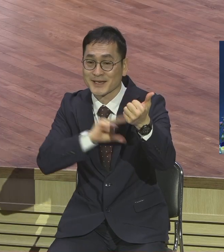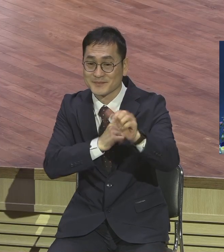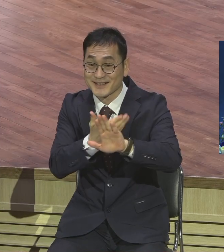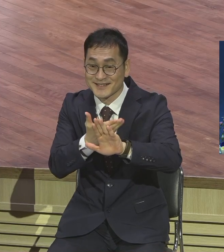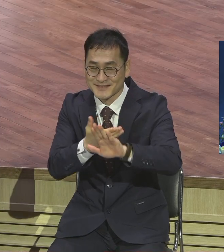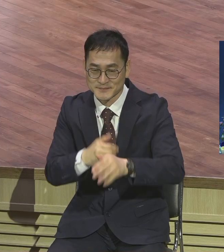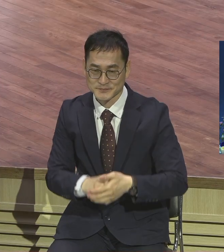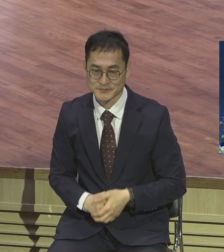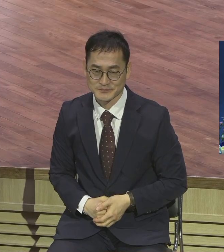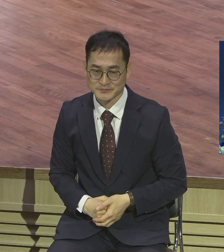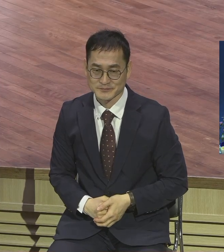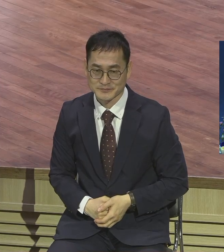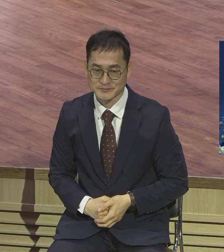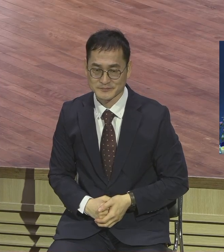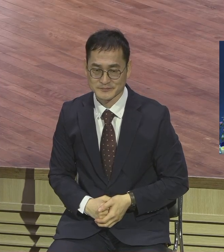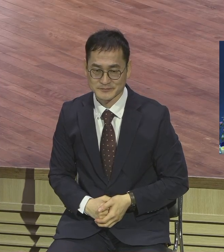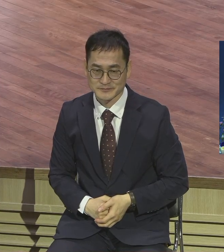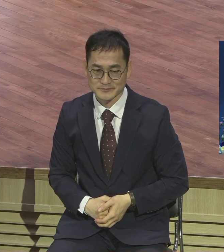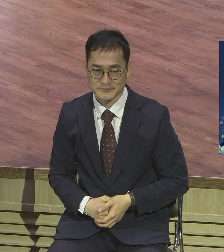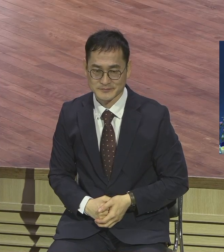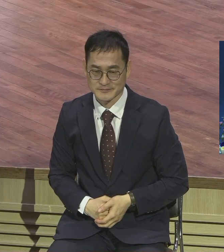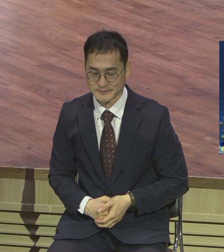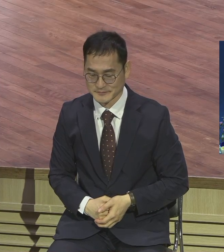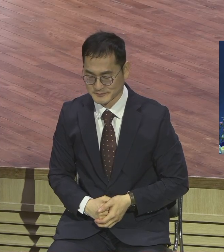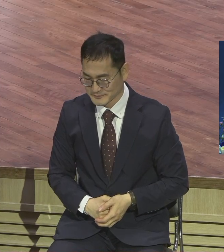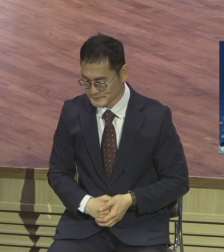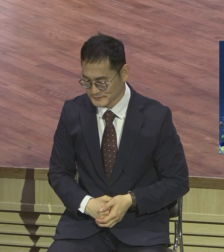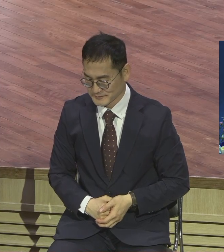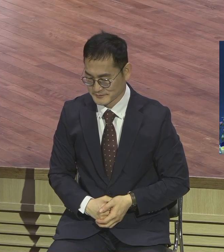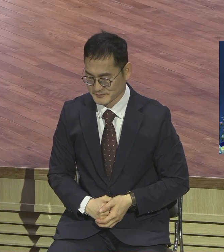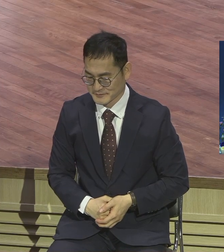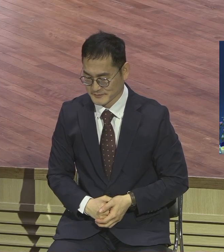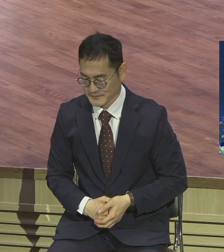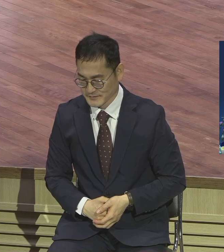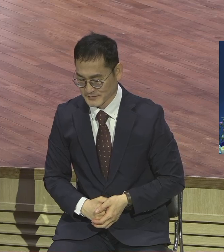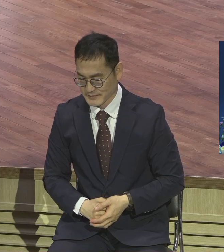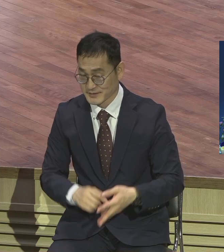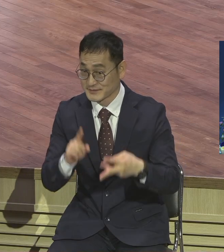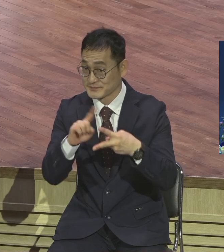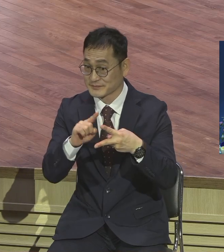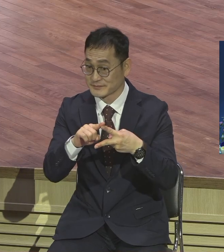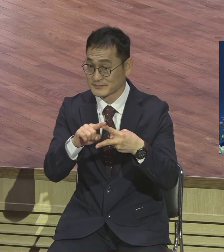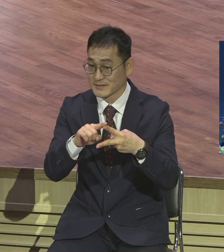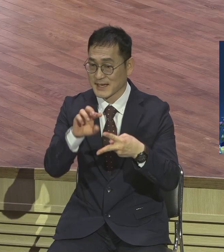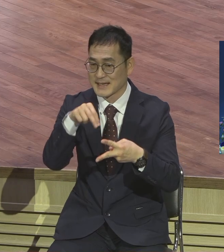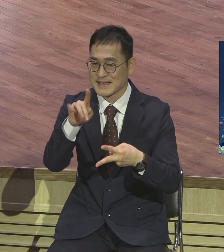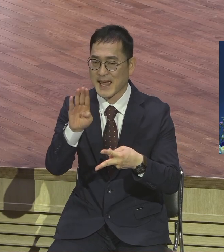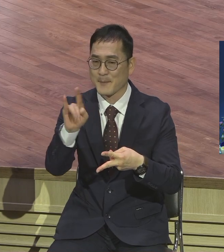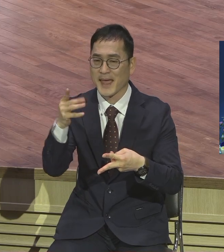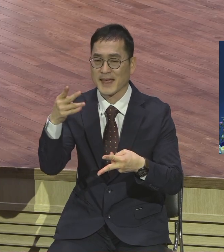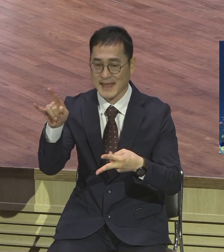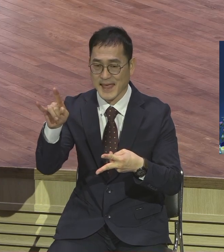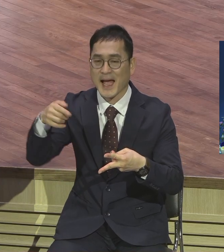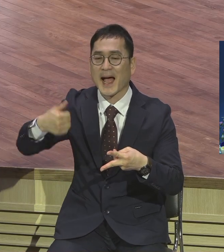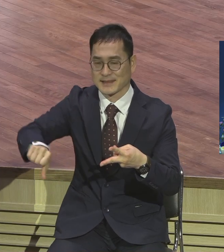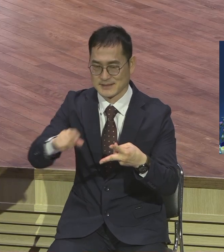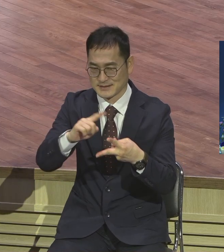세배대의 아들 야구부예요 야구부는 어부 출신입니다 근데 그 성미가 얼마나